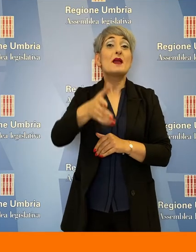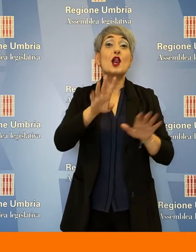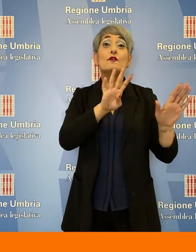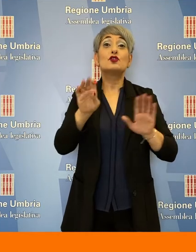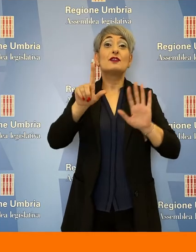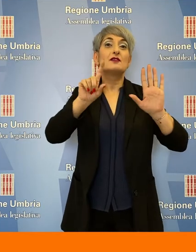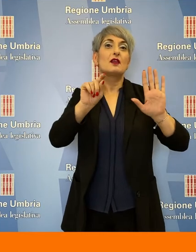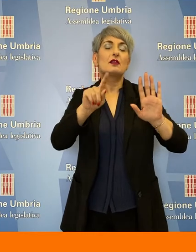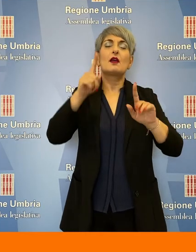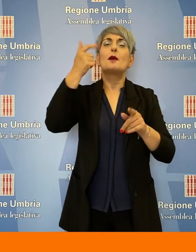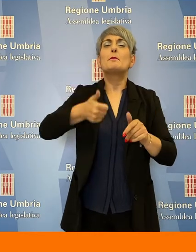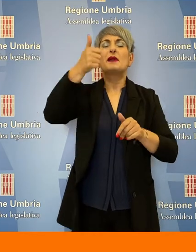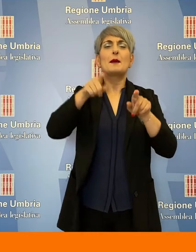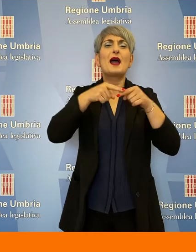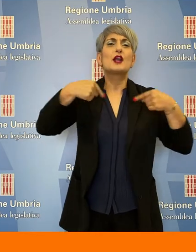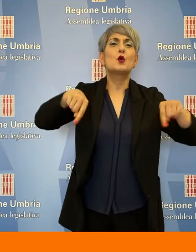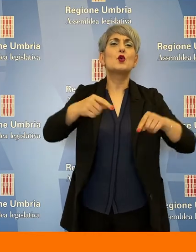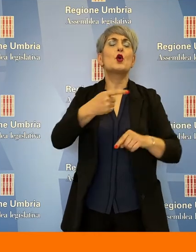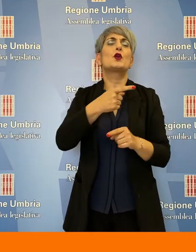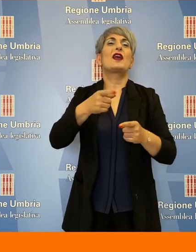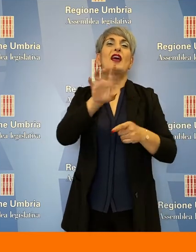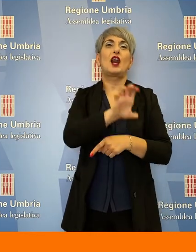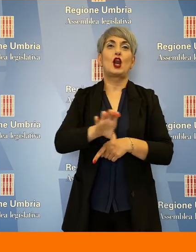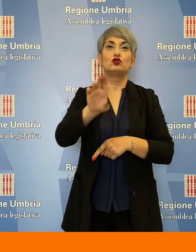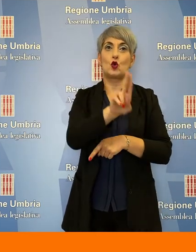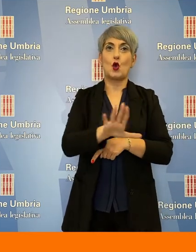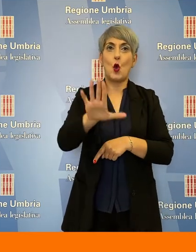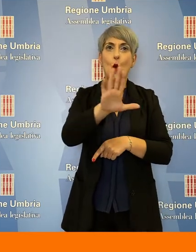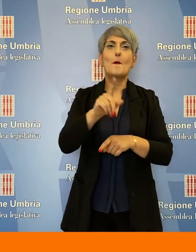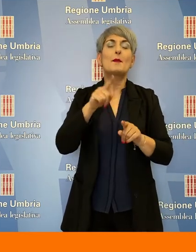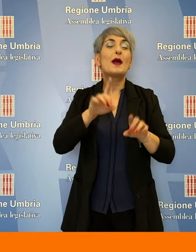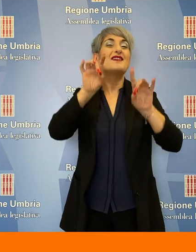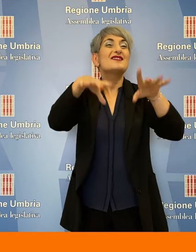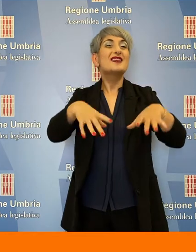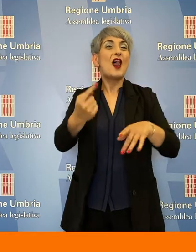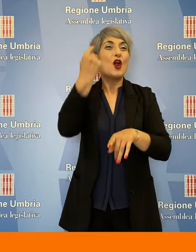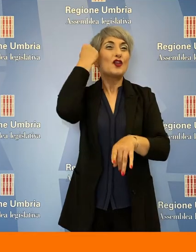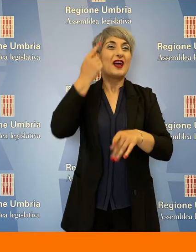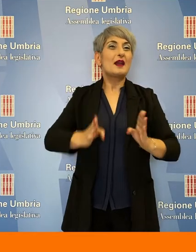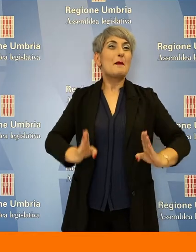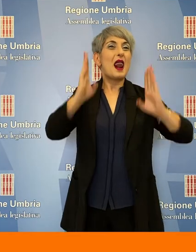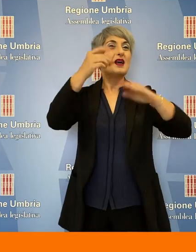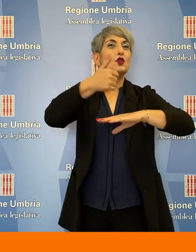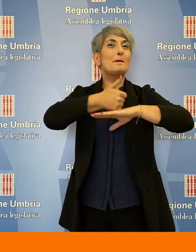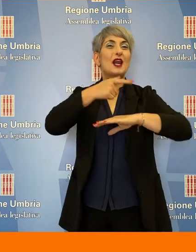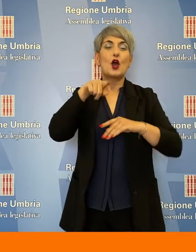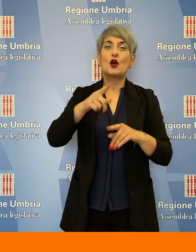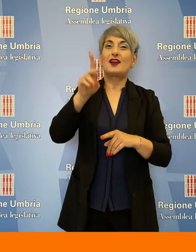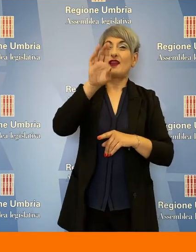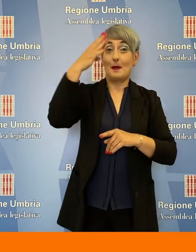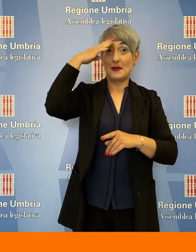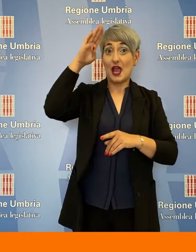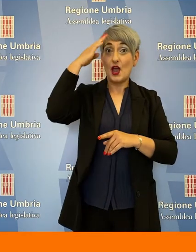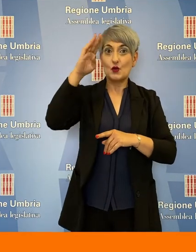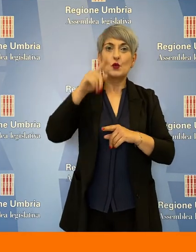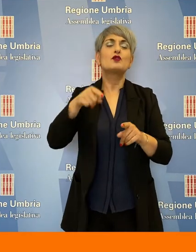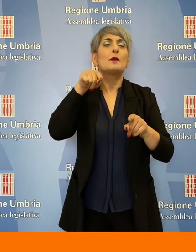prima riunione della Regione Umbria, la Sala dei Notari di Palazzo dei Priori a Perugia, la cerimonia per ricordare il cinquantesimo